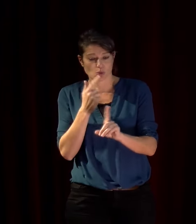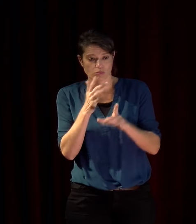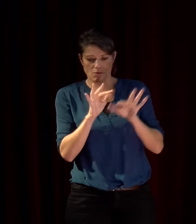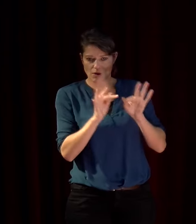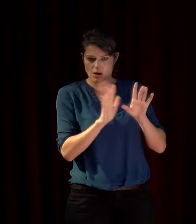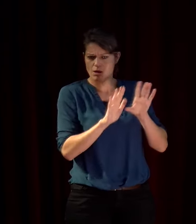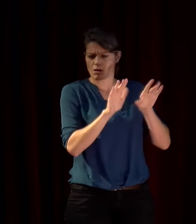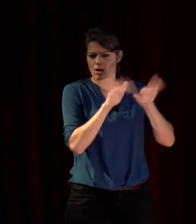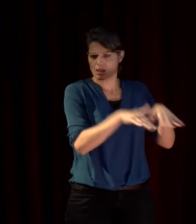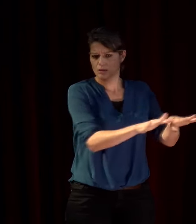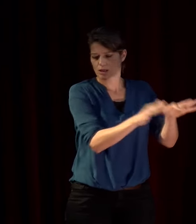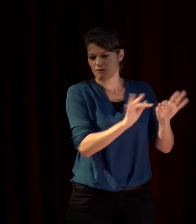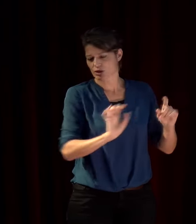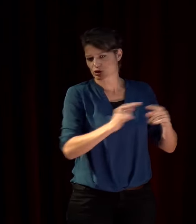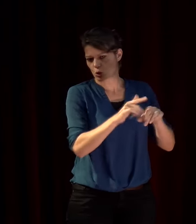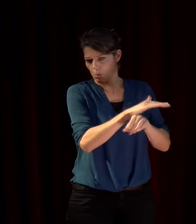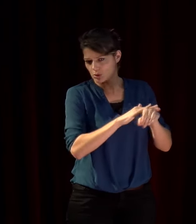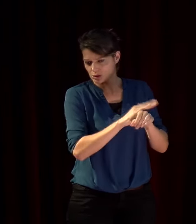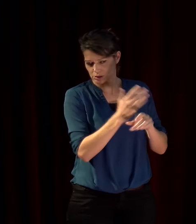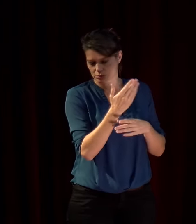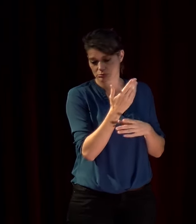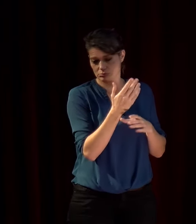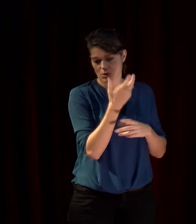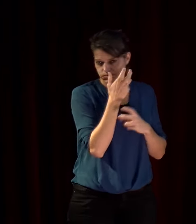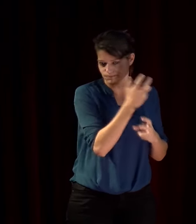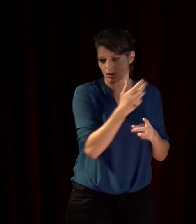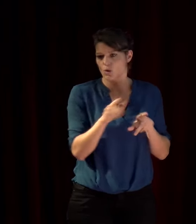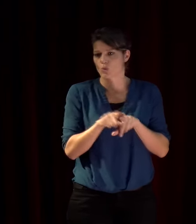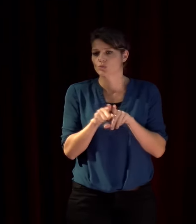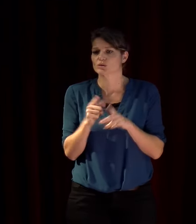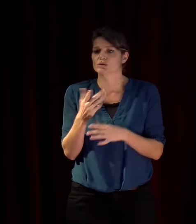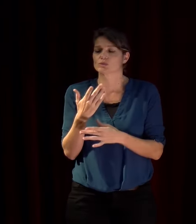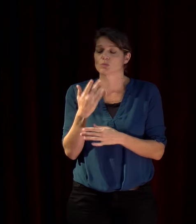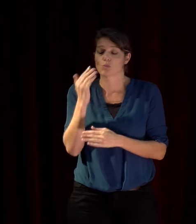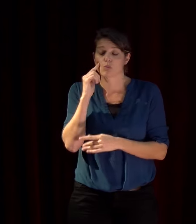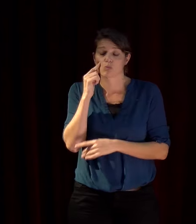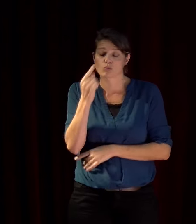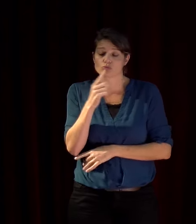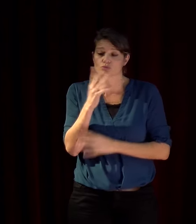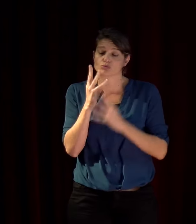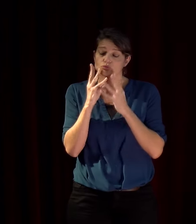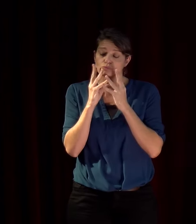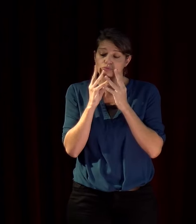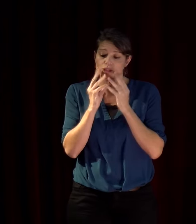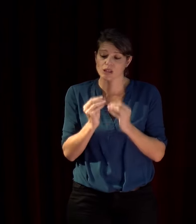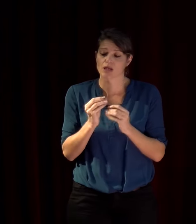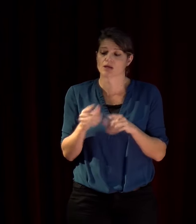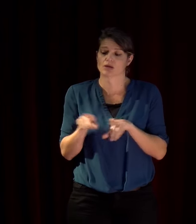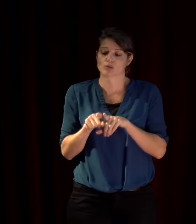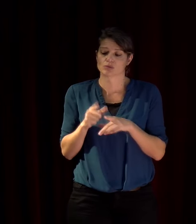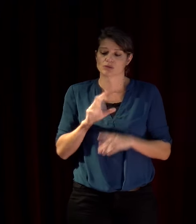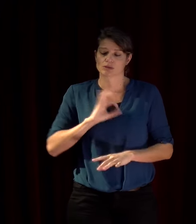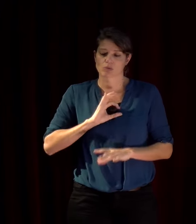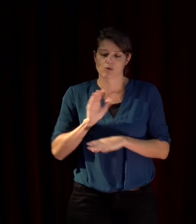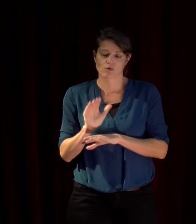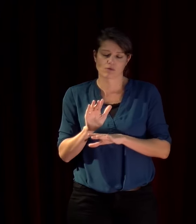plan géopolitique pro-israélien et islamophobes dans les deux cas post